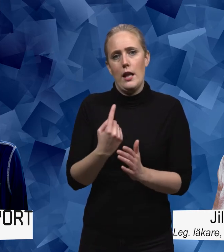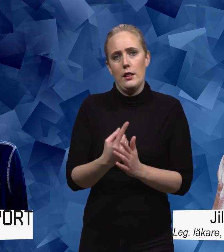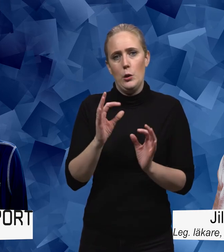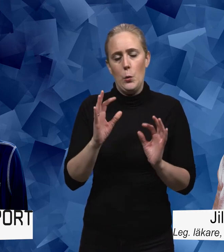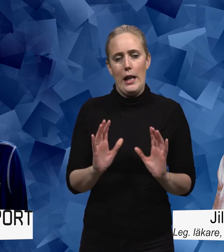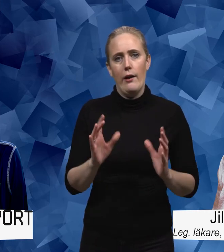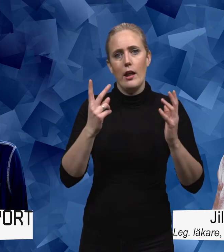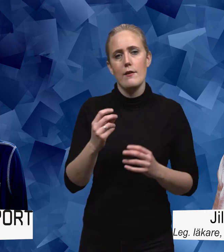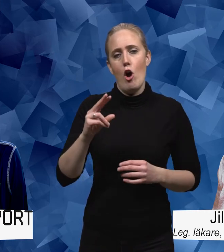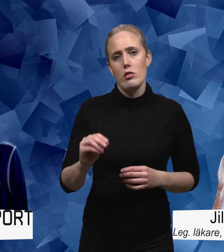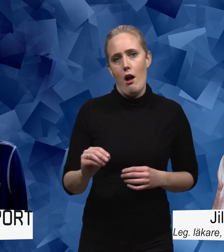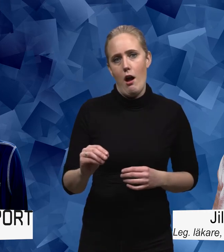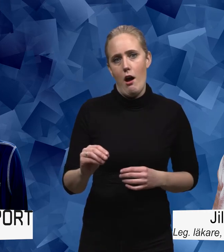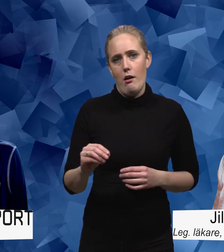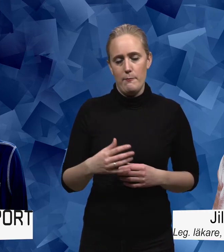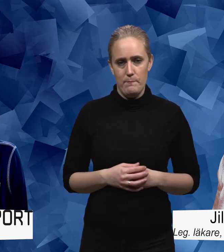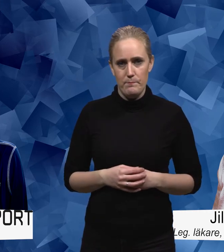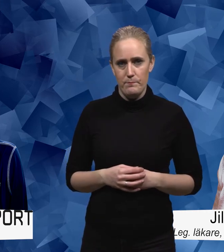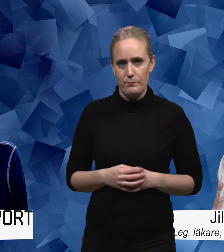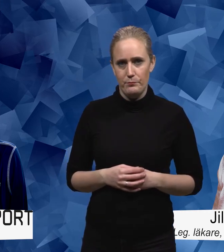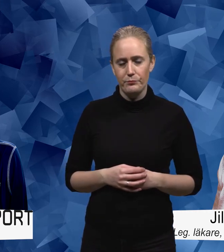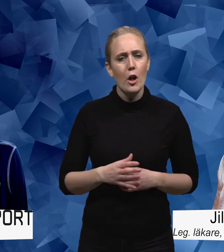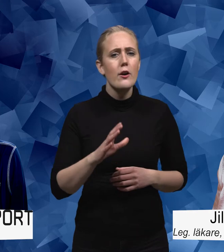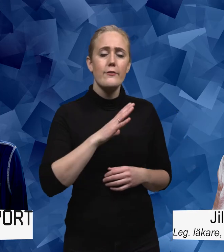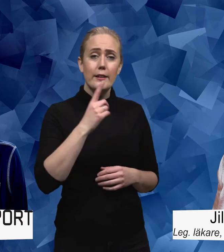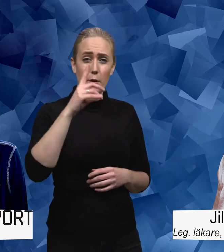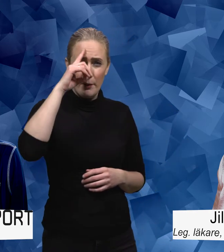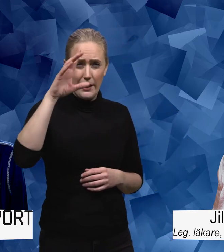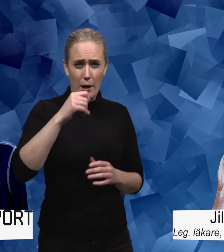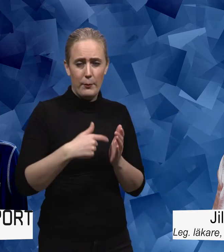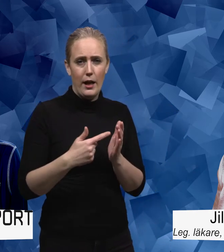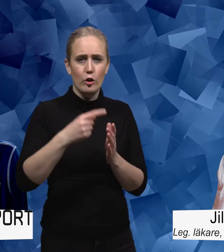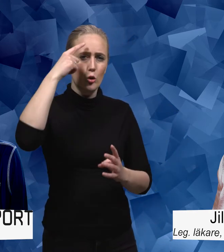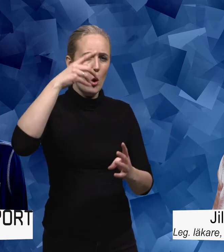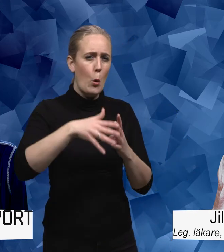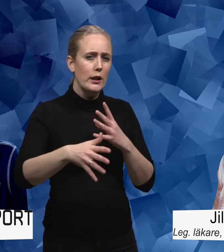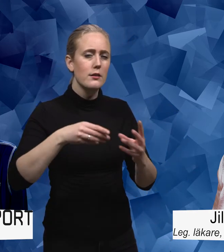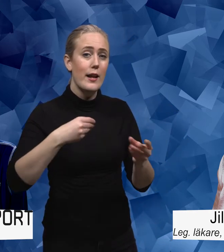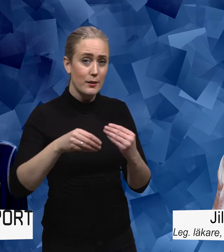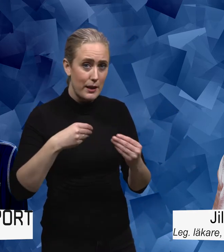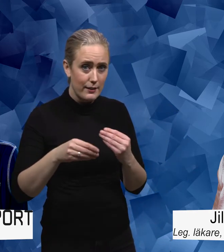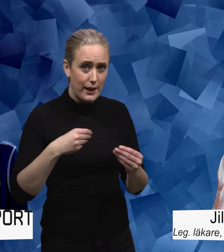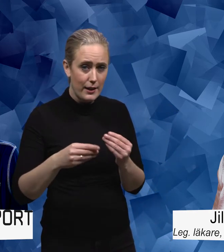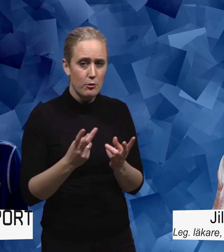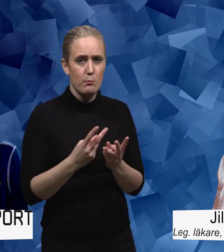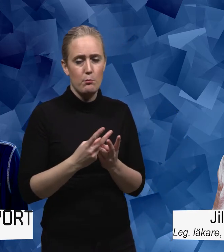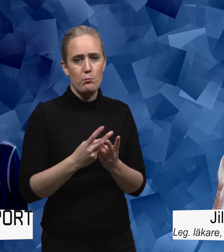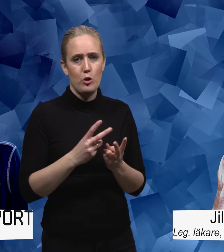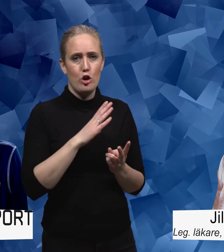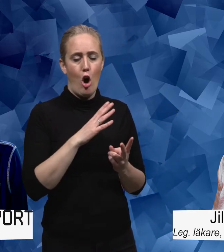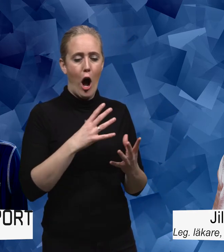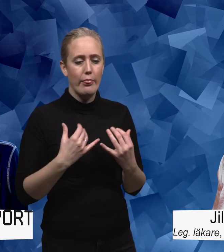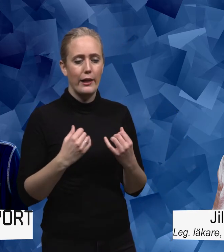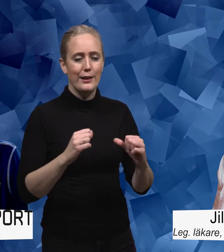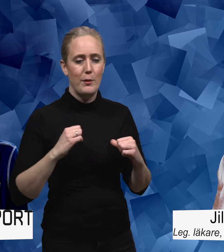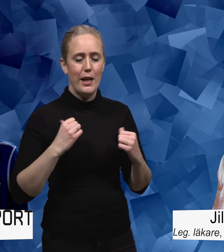vardagen även fast det är annorlunda. Det finns ett begrepp som heter psykologisk flexibilitet det här att ha handlingsberedskap